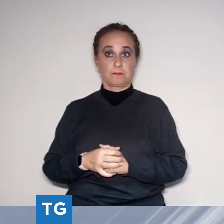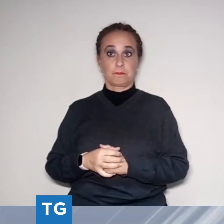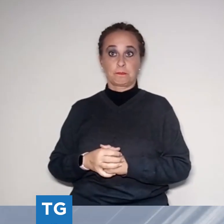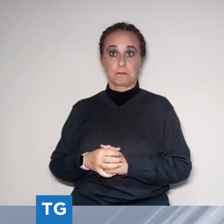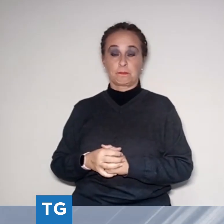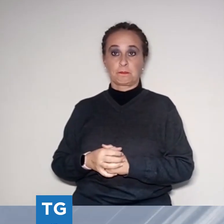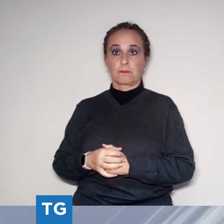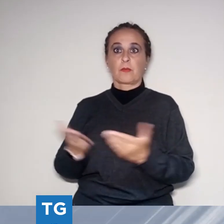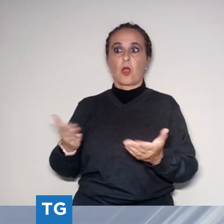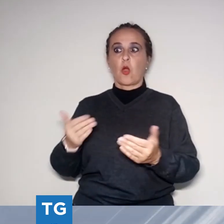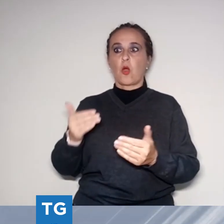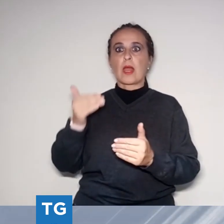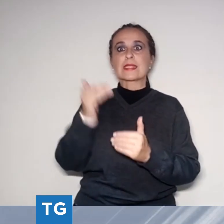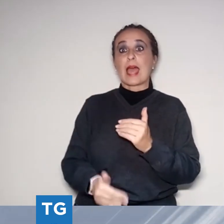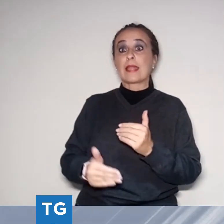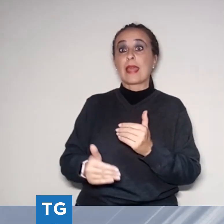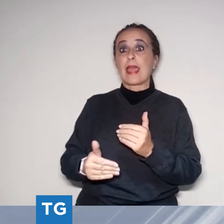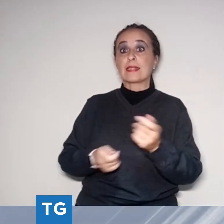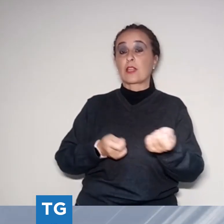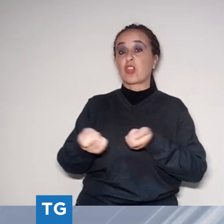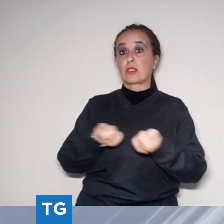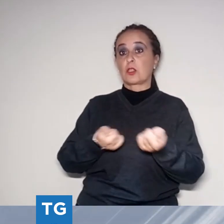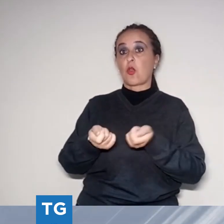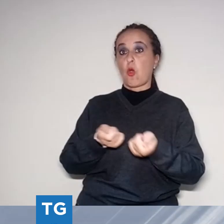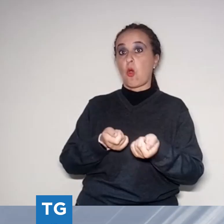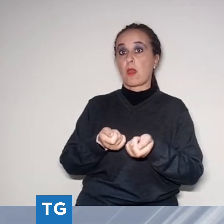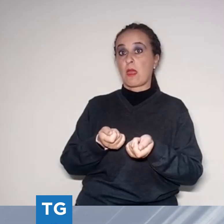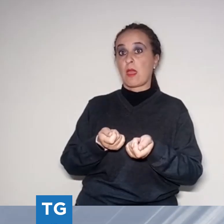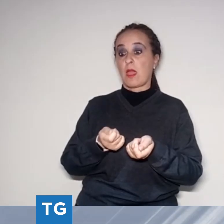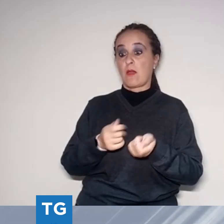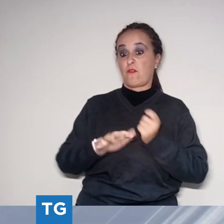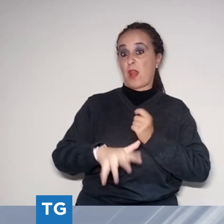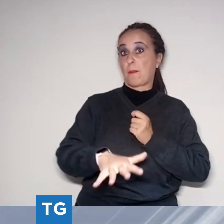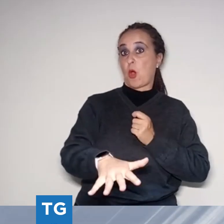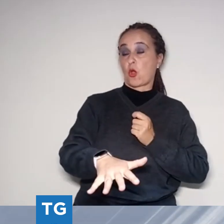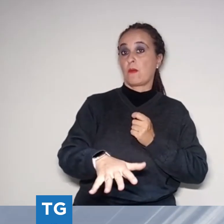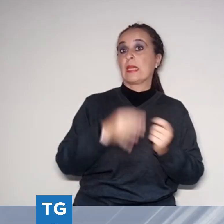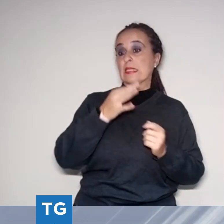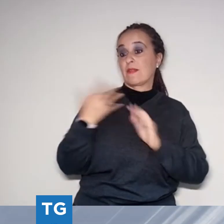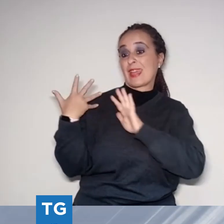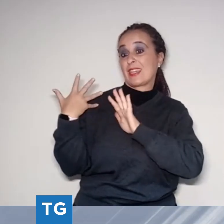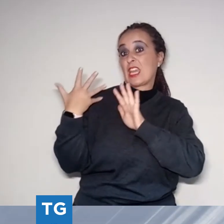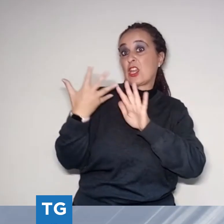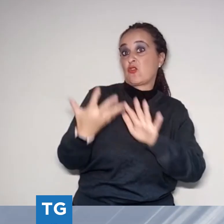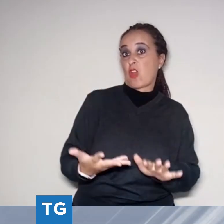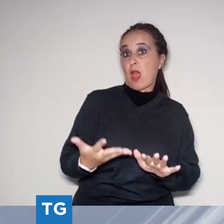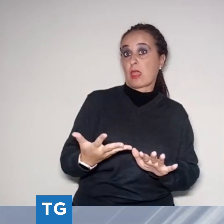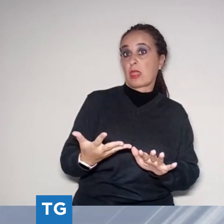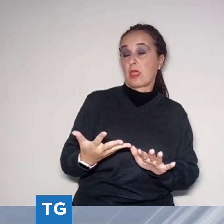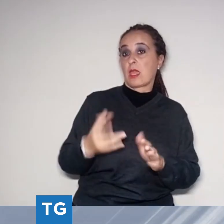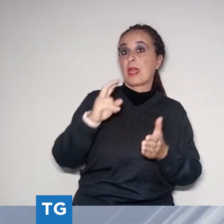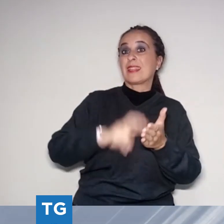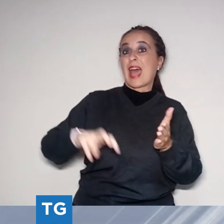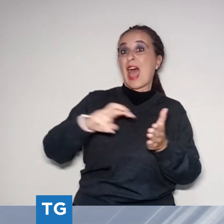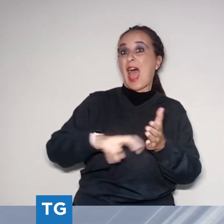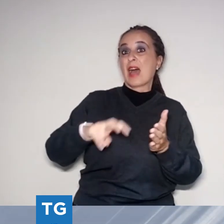gestore e non si può contare, come abbiamo potuto contare negli ultimi dieci anni, sui proventi della tariffa. Quindi tutte